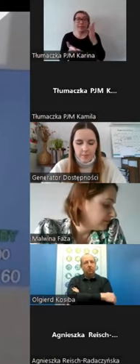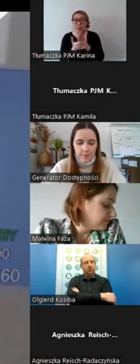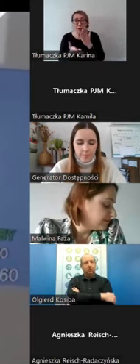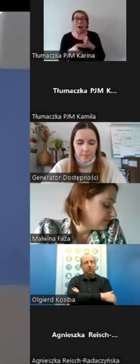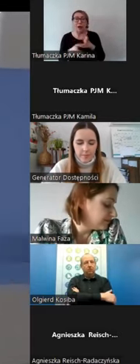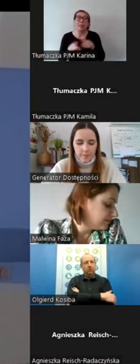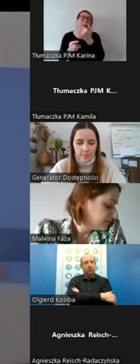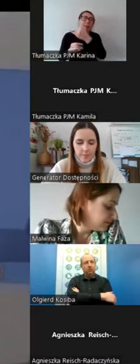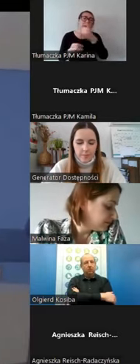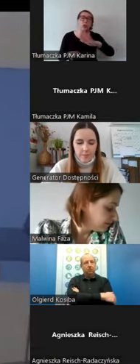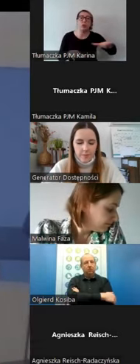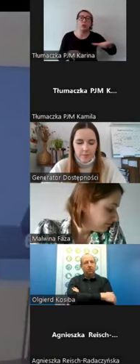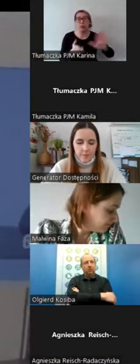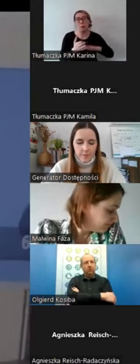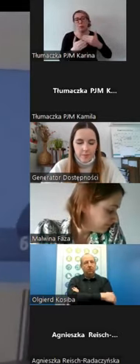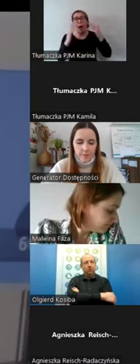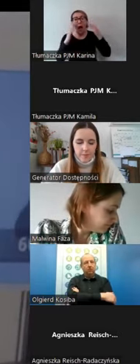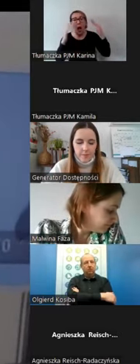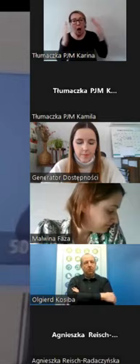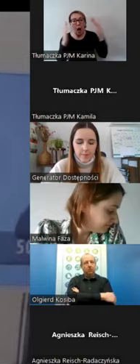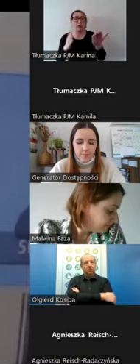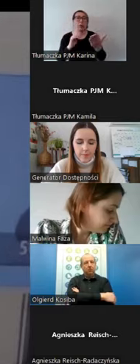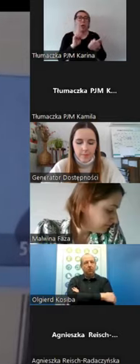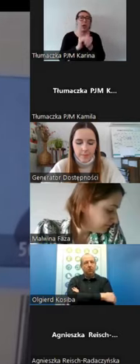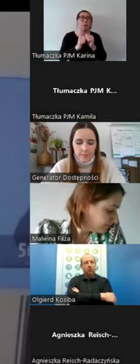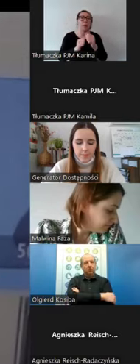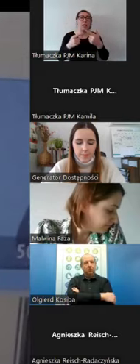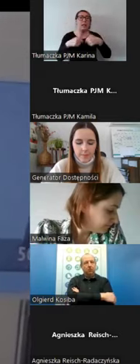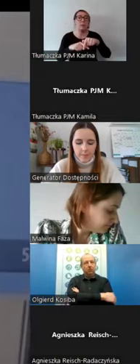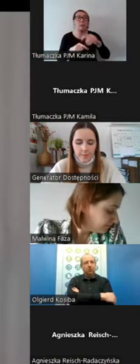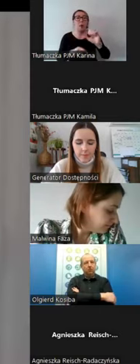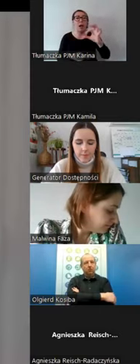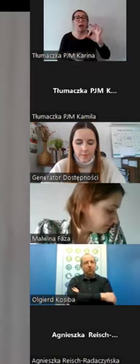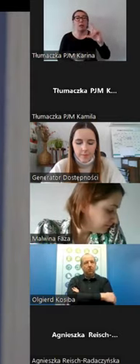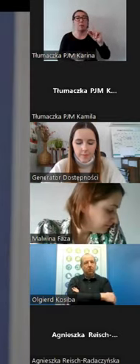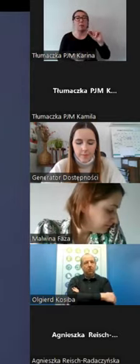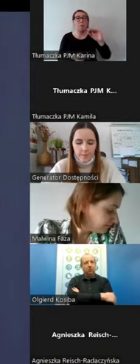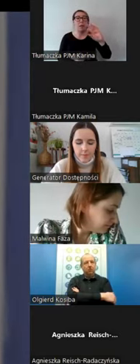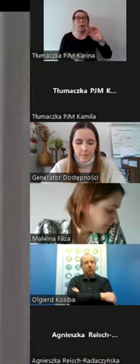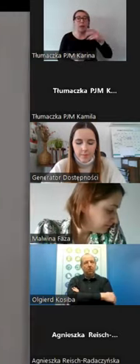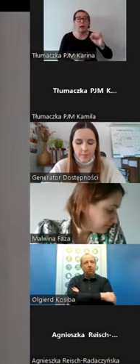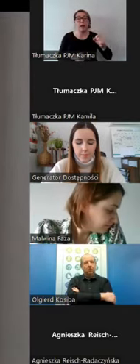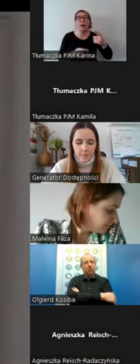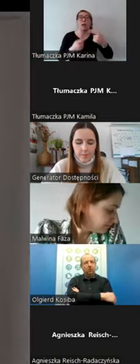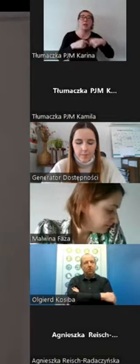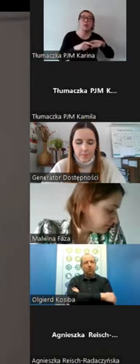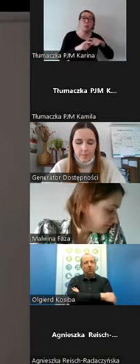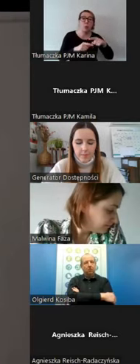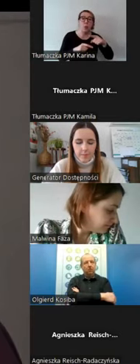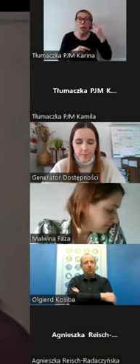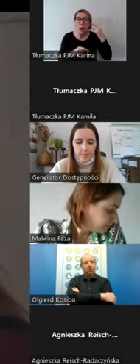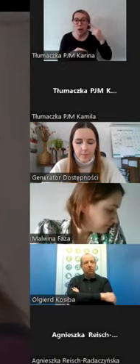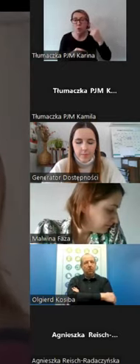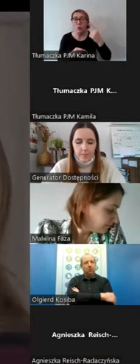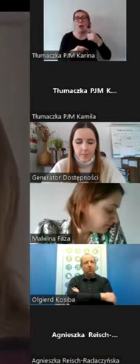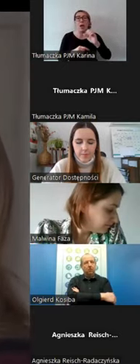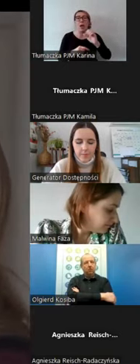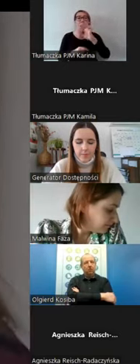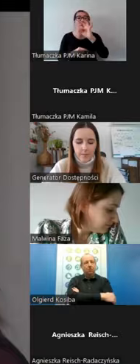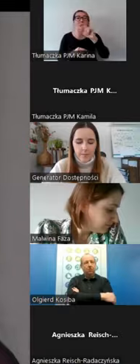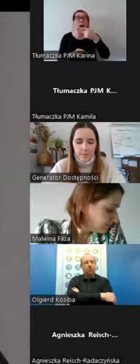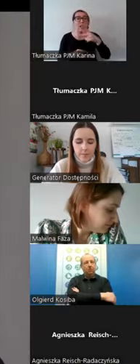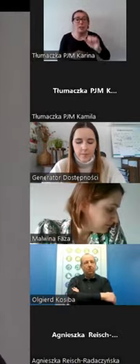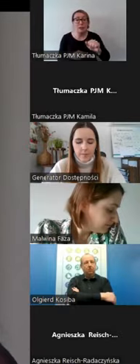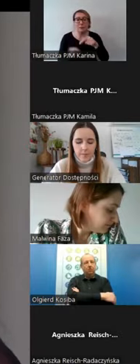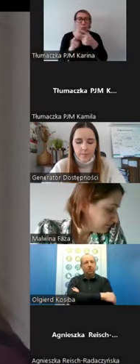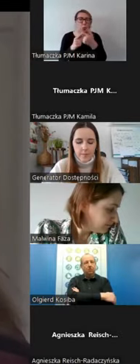zaburzeniami, w spektrum autyzmu, zespołem Aspergera, zespołem Dauna, afazją, mutyzmem i okazuje się, że wszystkie